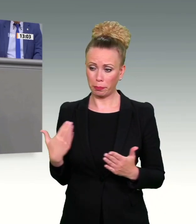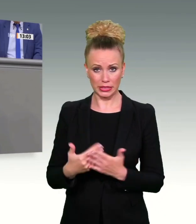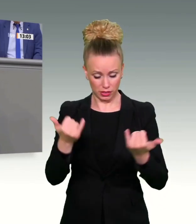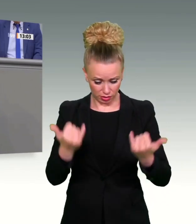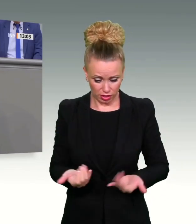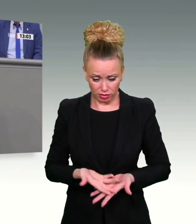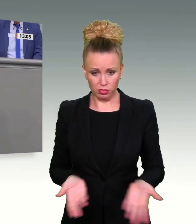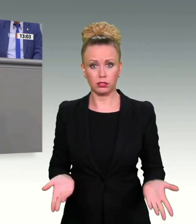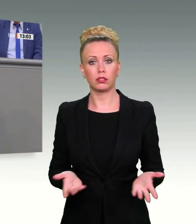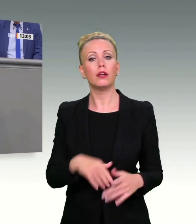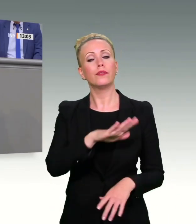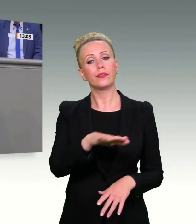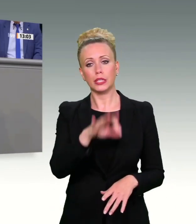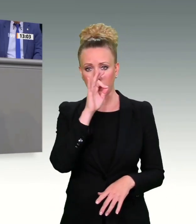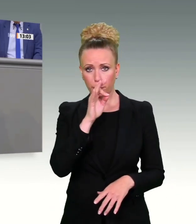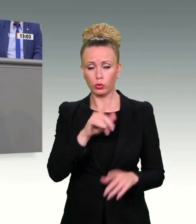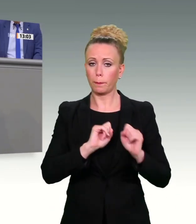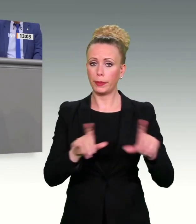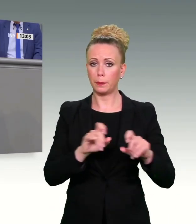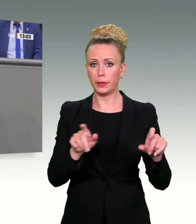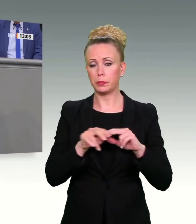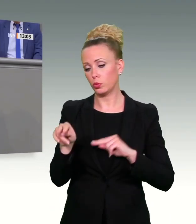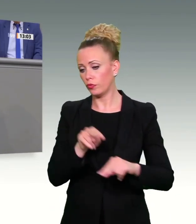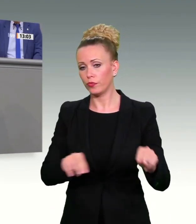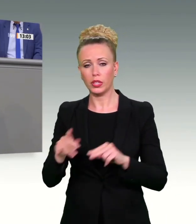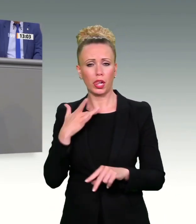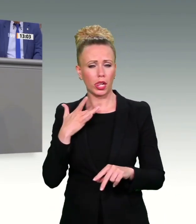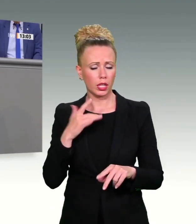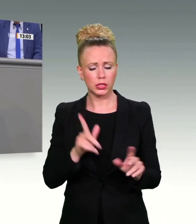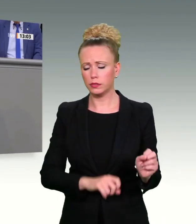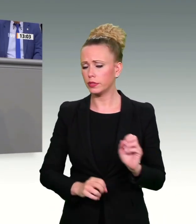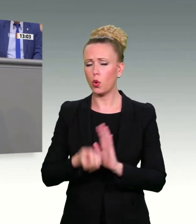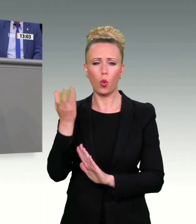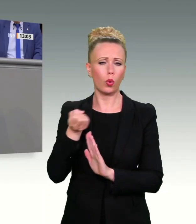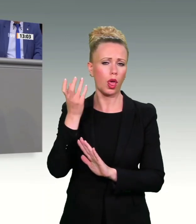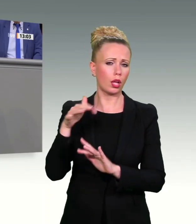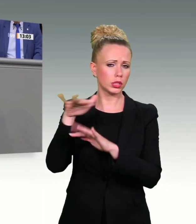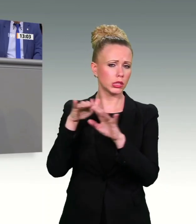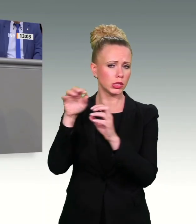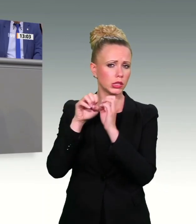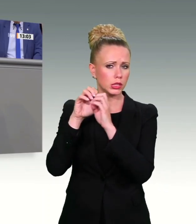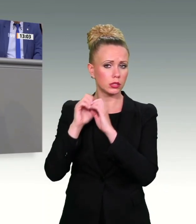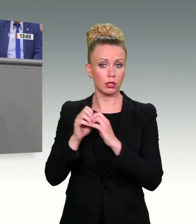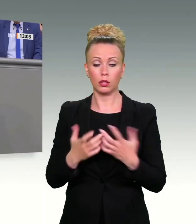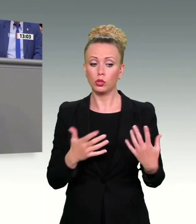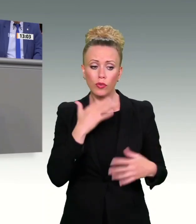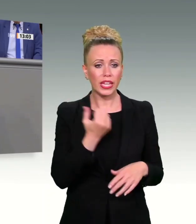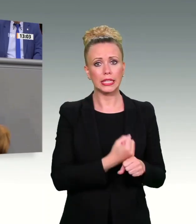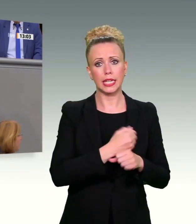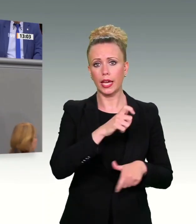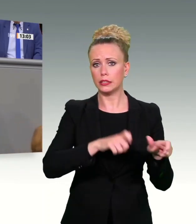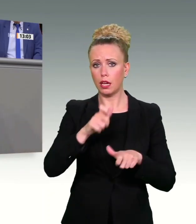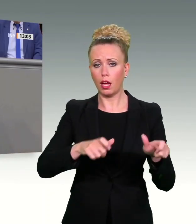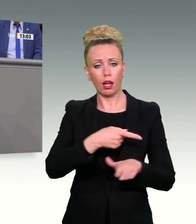kinderpornografische Bilder und ekelerregende Videos hochgeladen. Und zu viele Missbrauchstäter können wir nicht zur Strecke bringen.